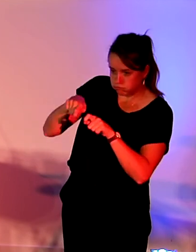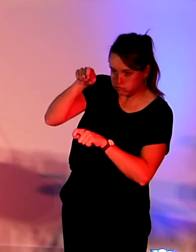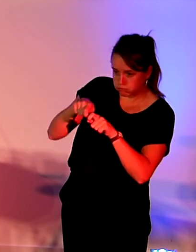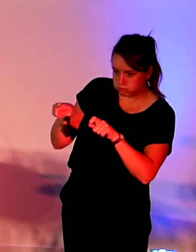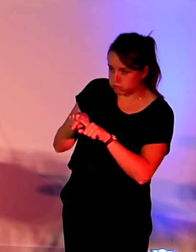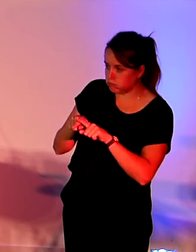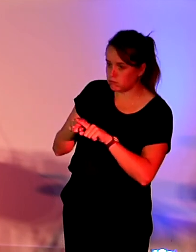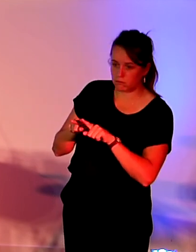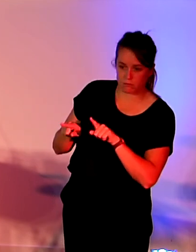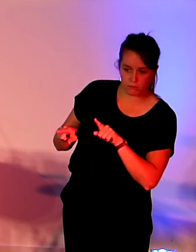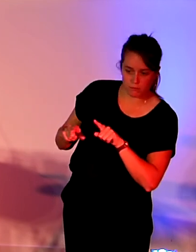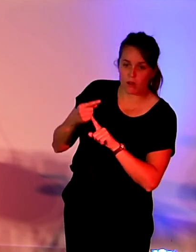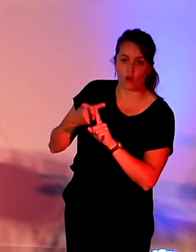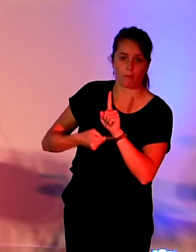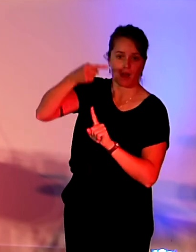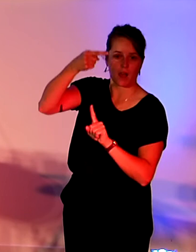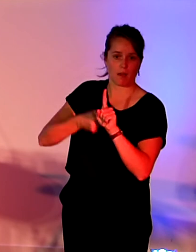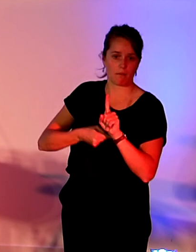chaîne de valeur.